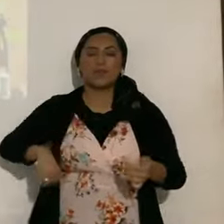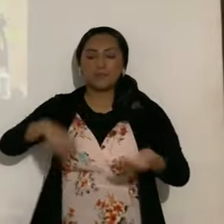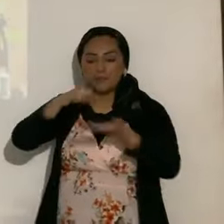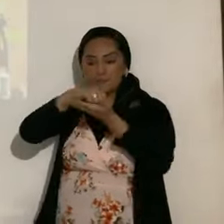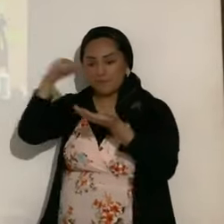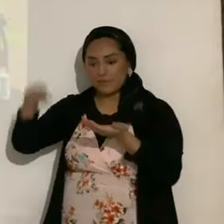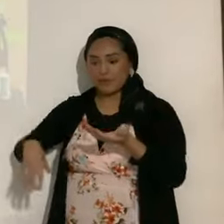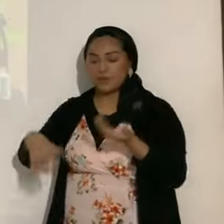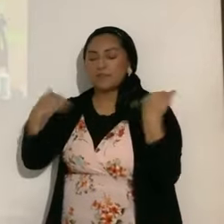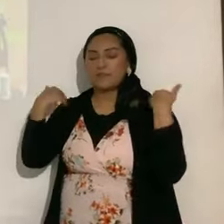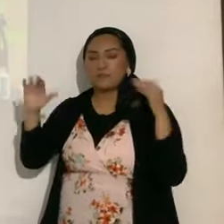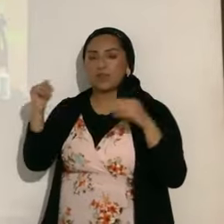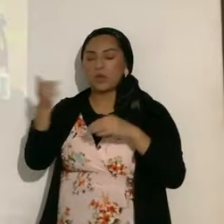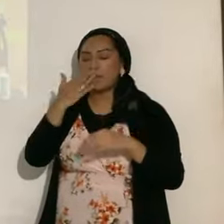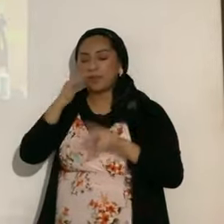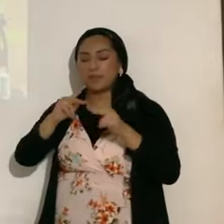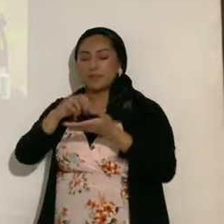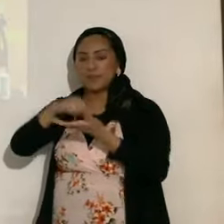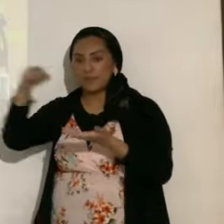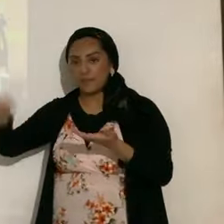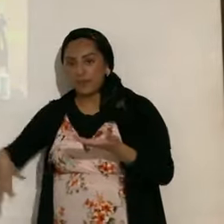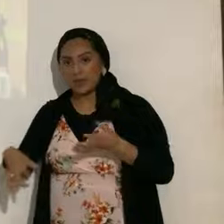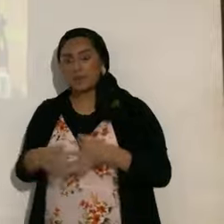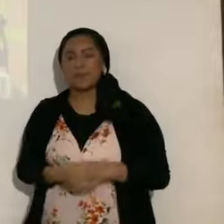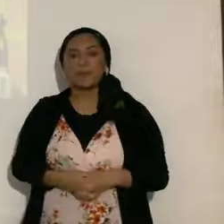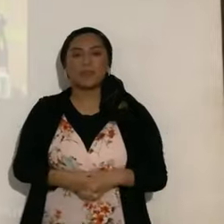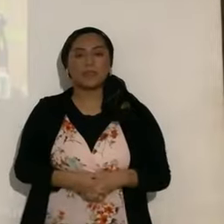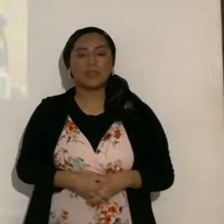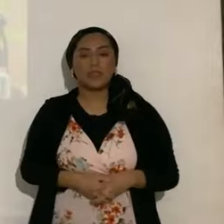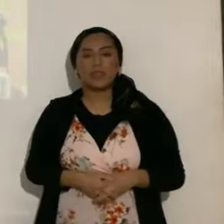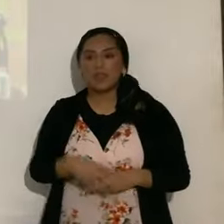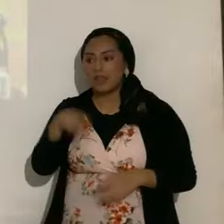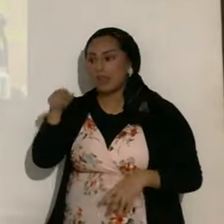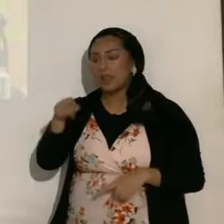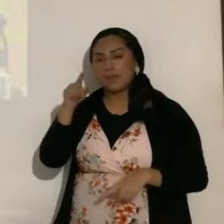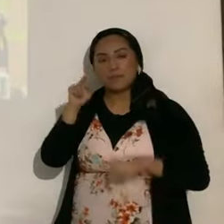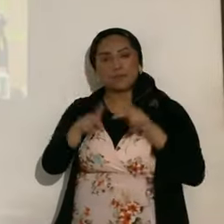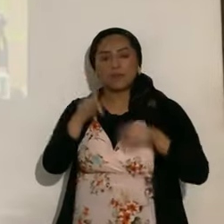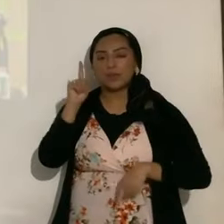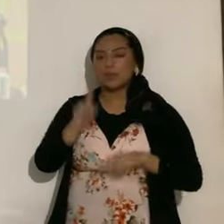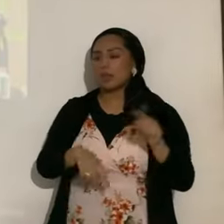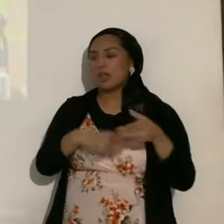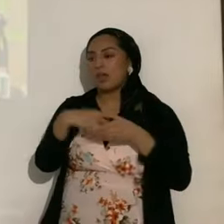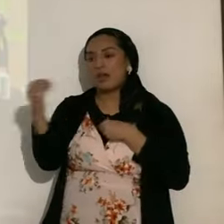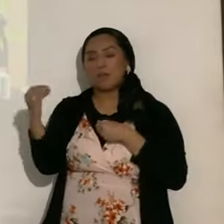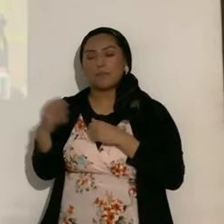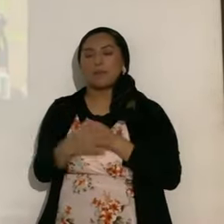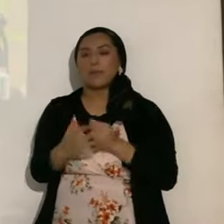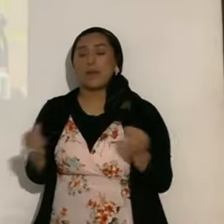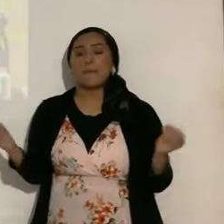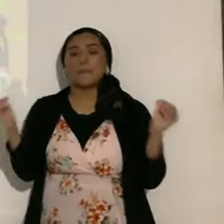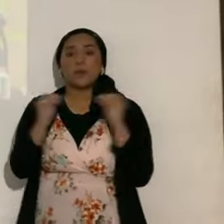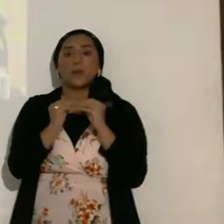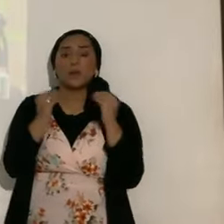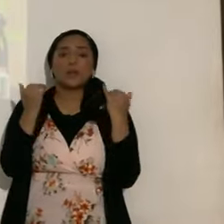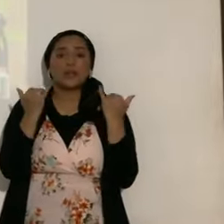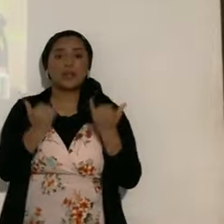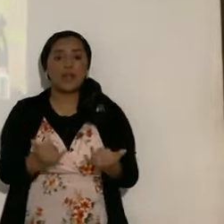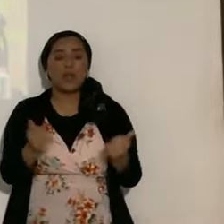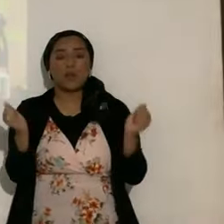a sus ángeles, dos seguidores, de ese círculo, no podrá salir la humanidad, y más, ahora, con todo lo que tú